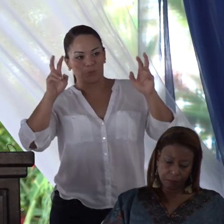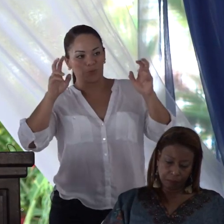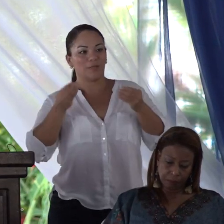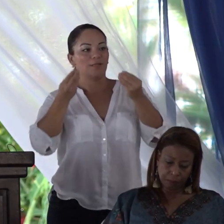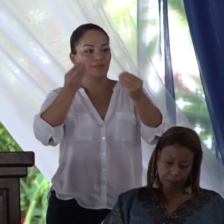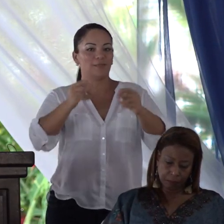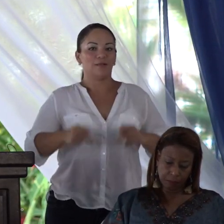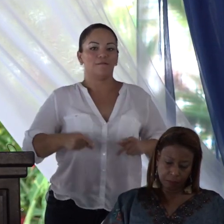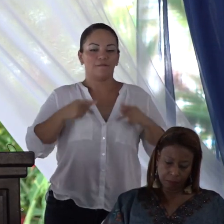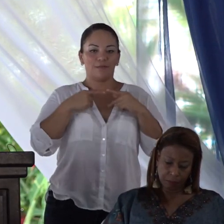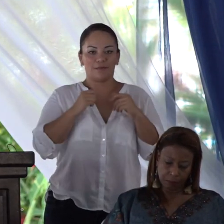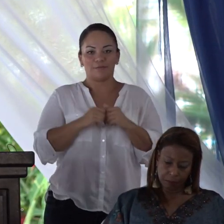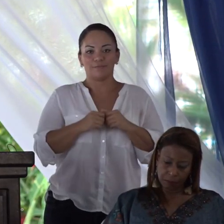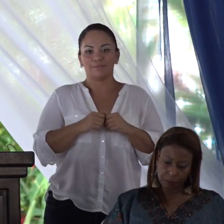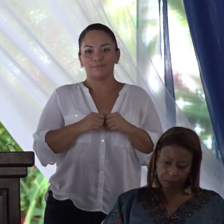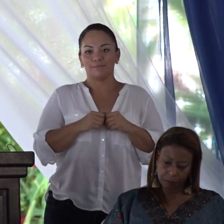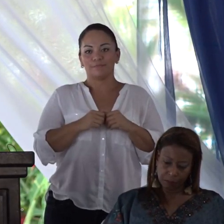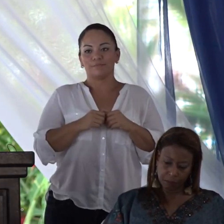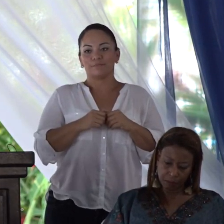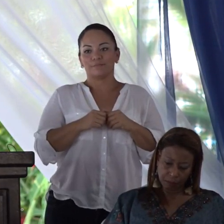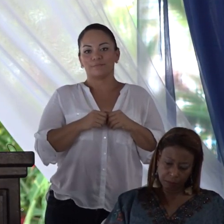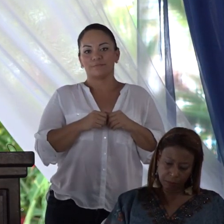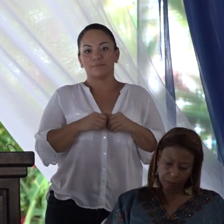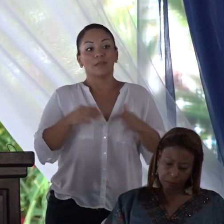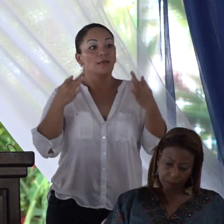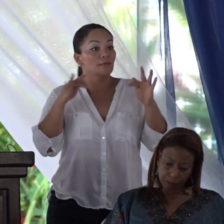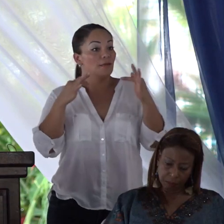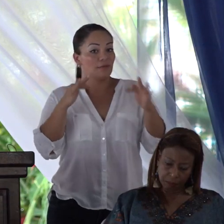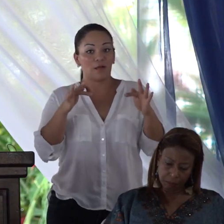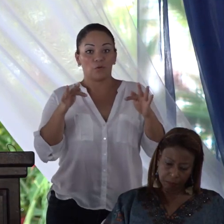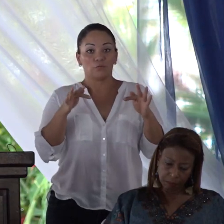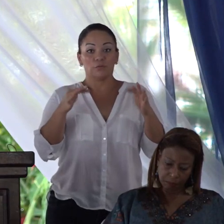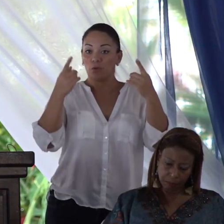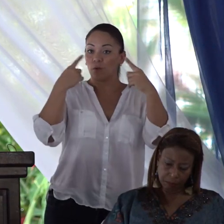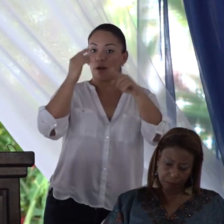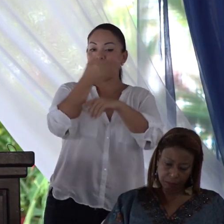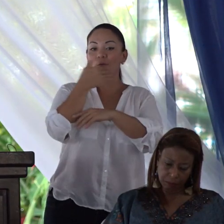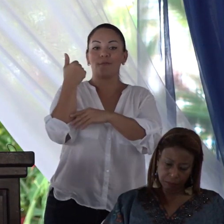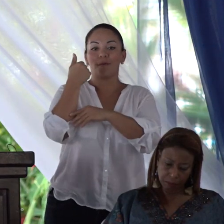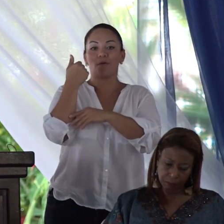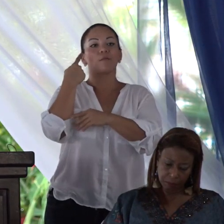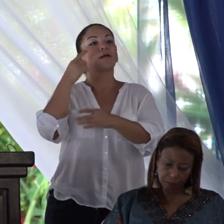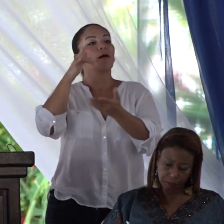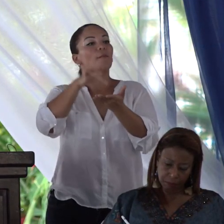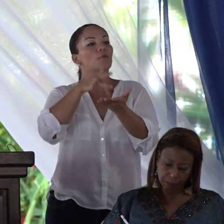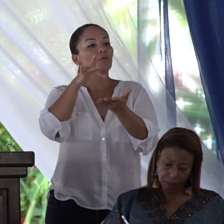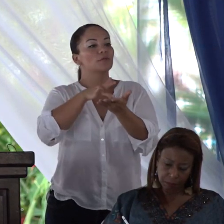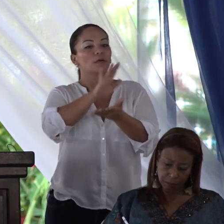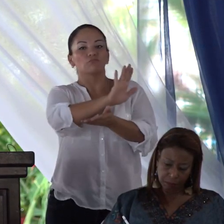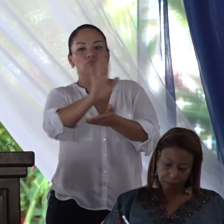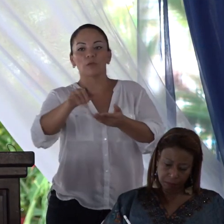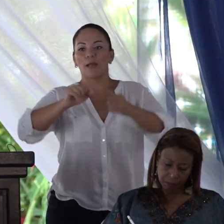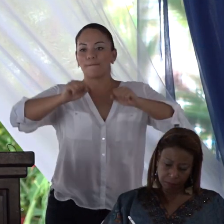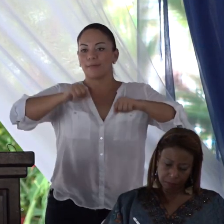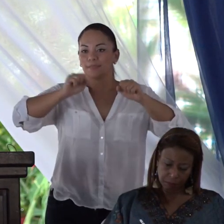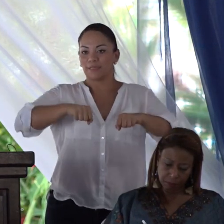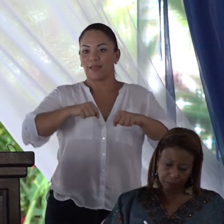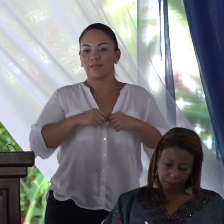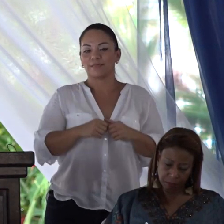y que trataron de hacerlo mejor para explotar sus capacidades